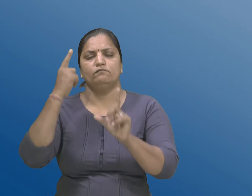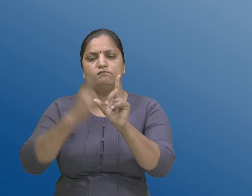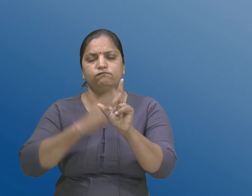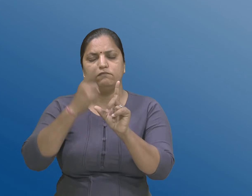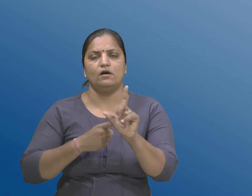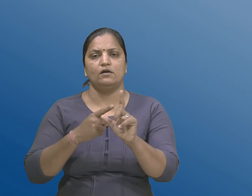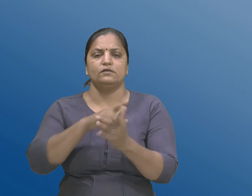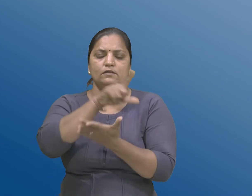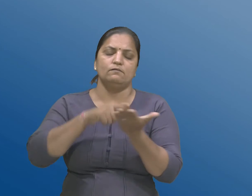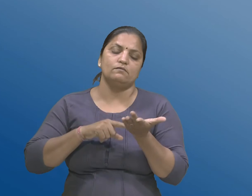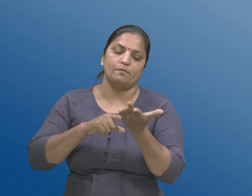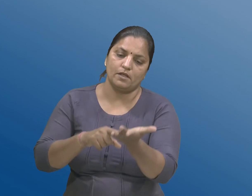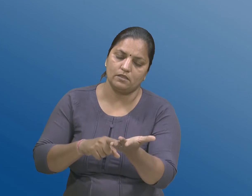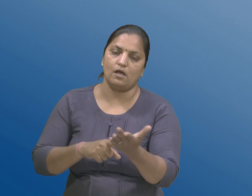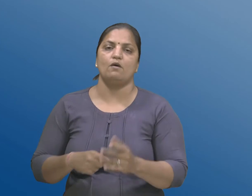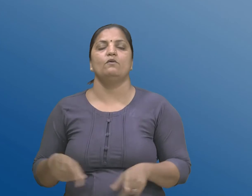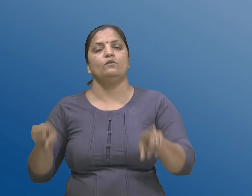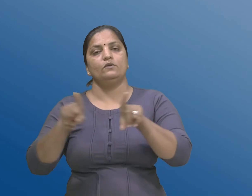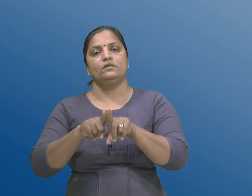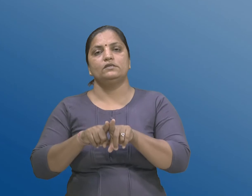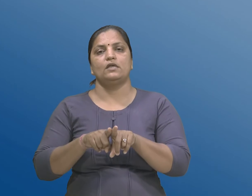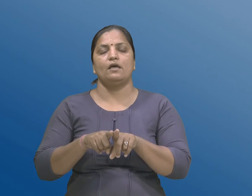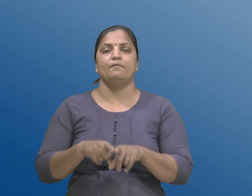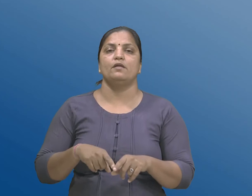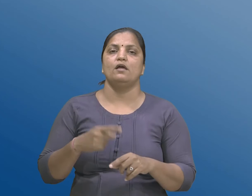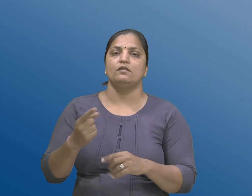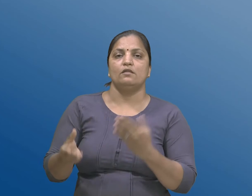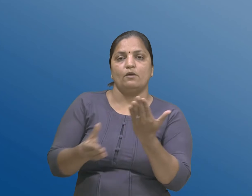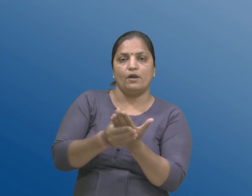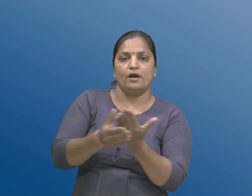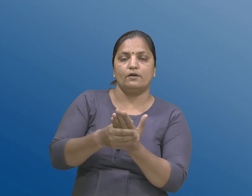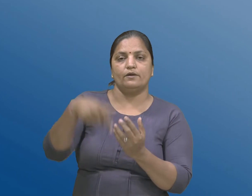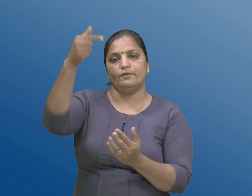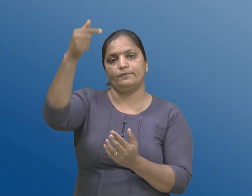नो ढाचो रीत अने तेमा सामेल करवानी भीगतो M.